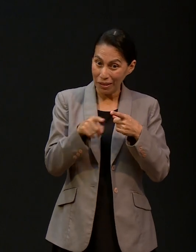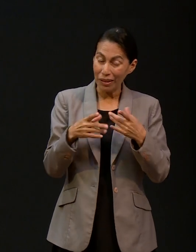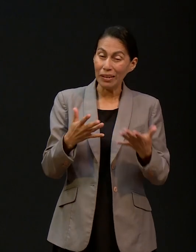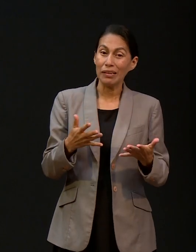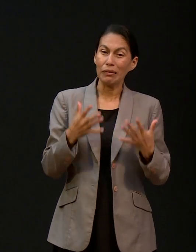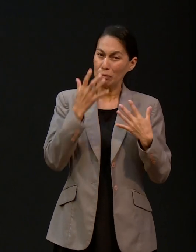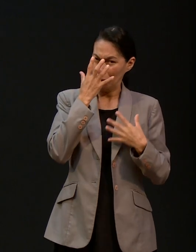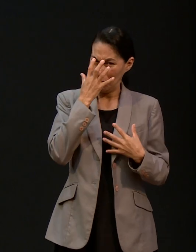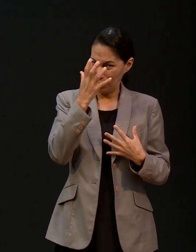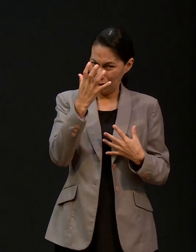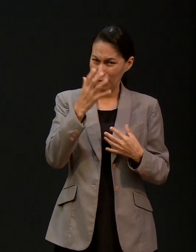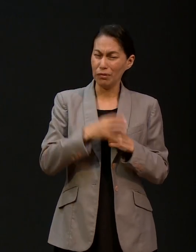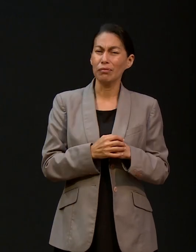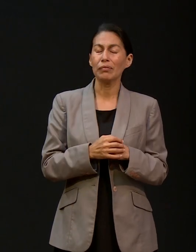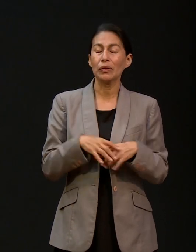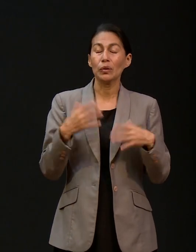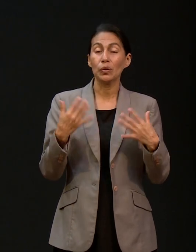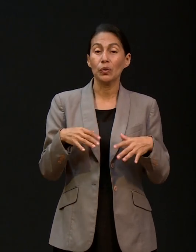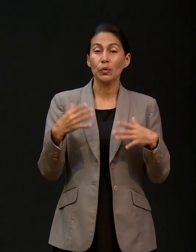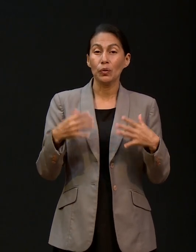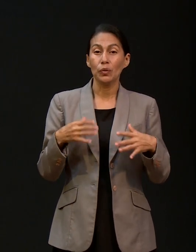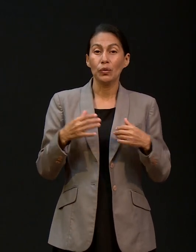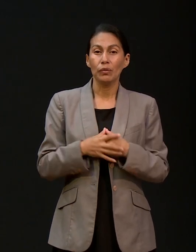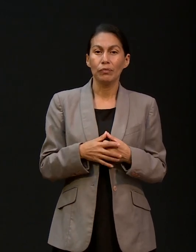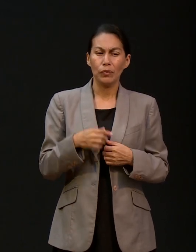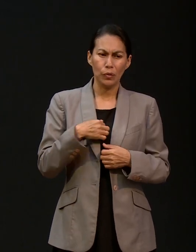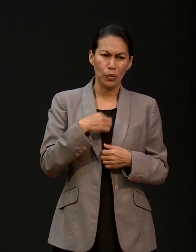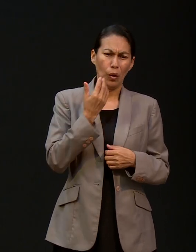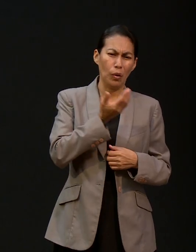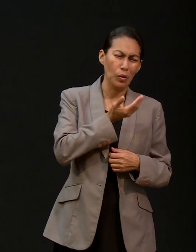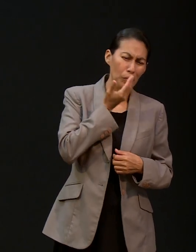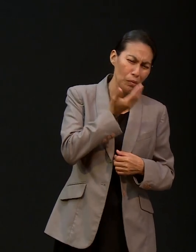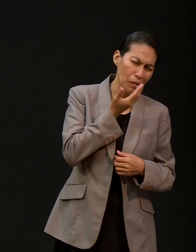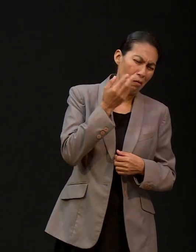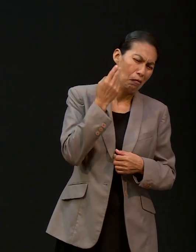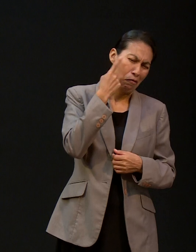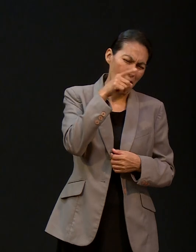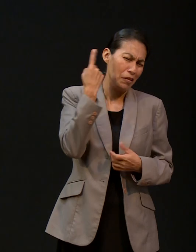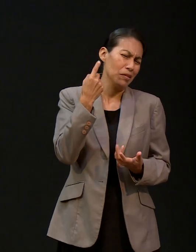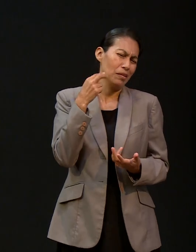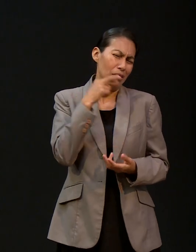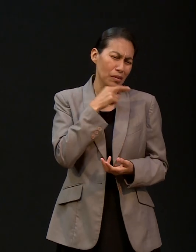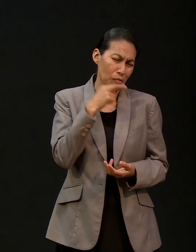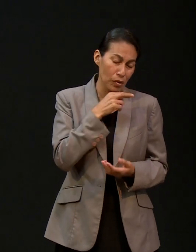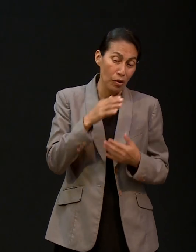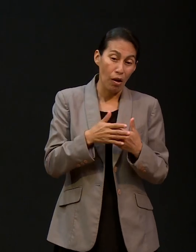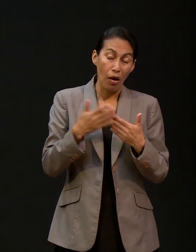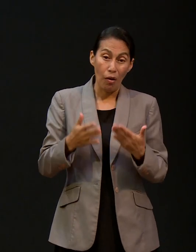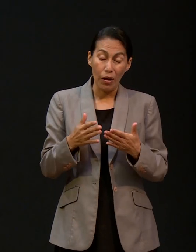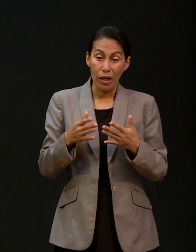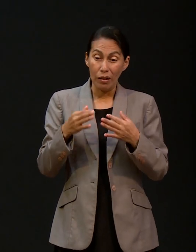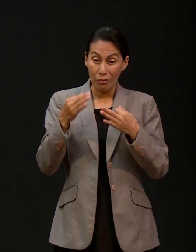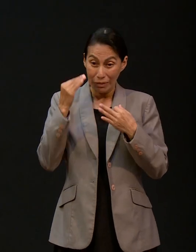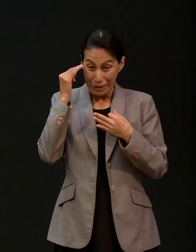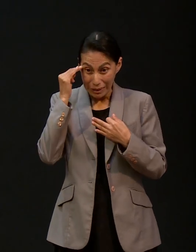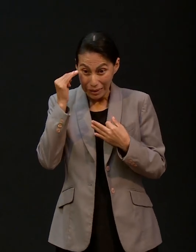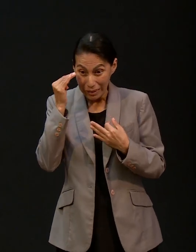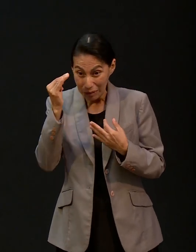preparatoria. Tenías vivir de las matemáticas, ¿no? Sí, es lo que yo me estaba acostumbrando a que era así sencillo, tenía que dedicarle más tiempo. Resolver.